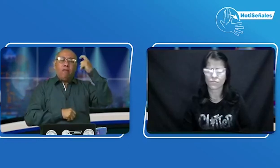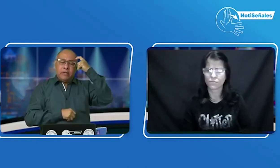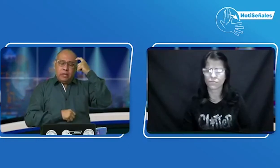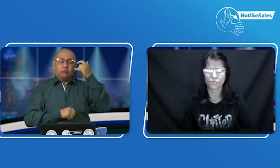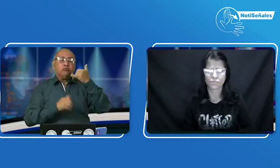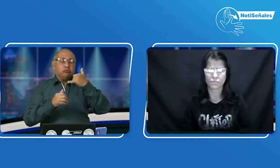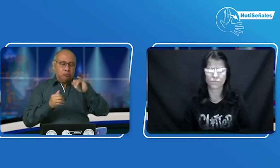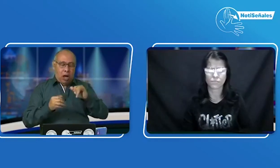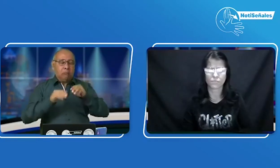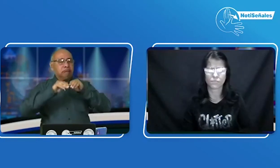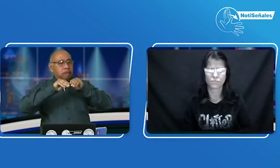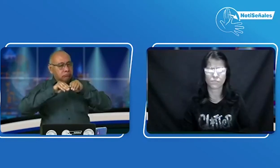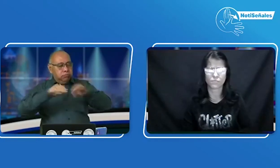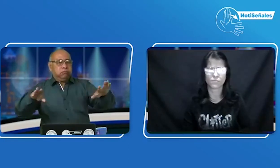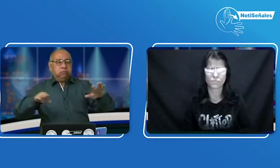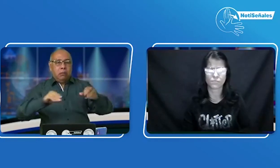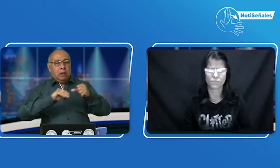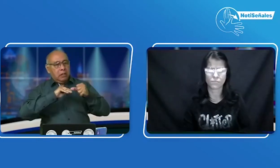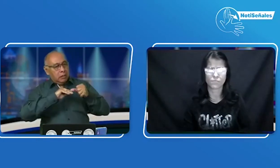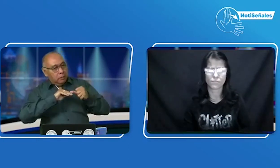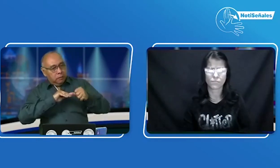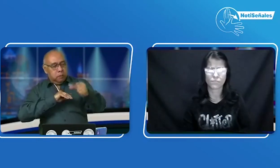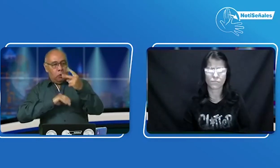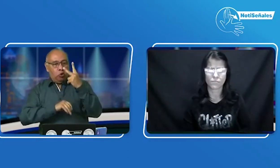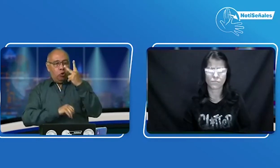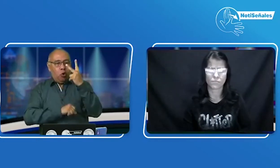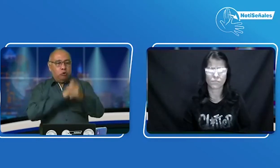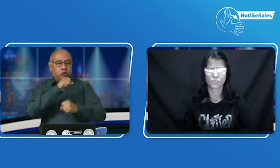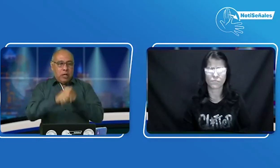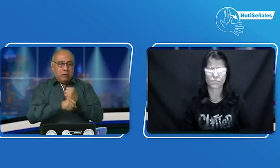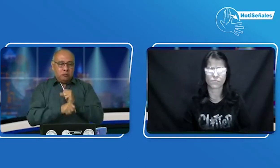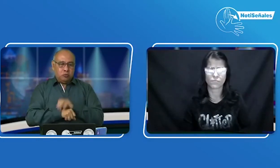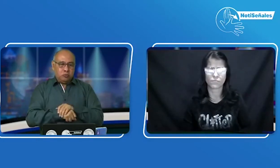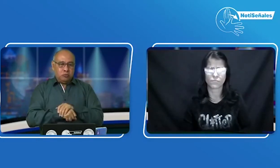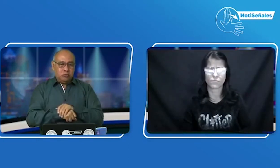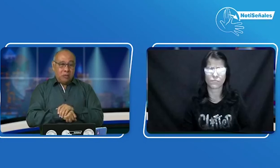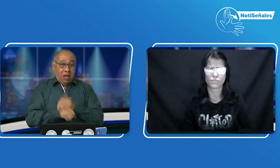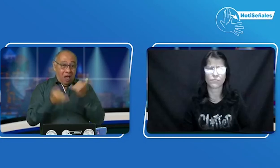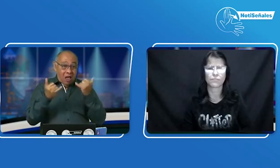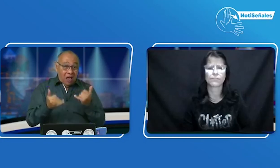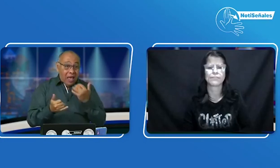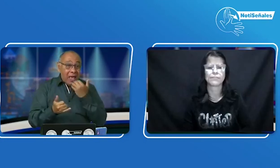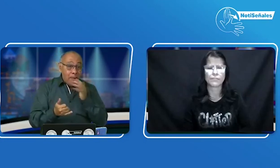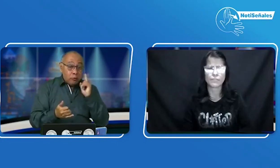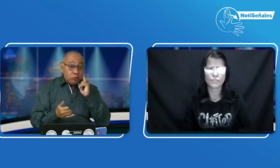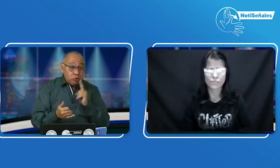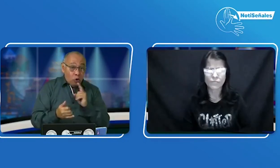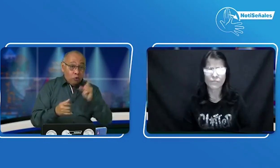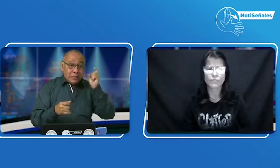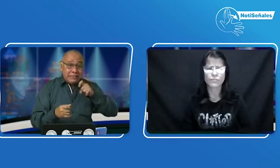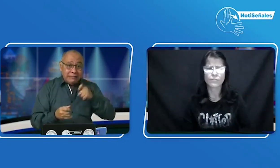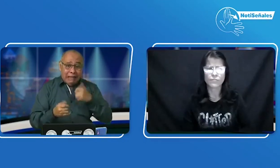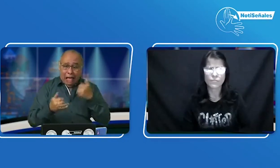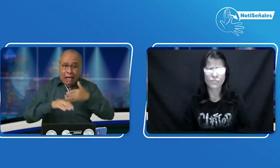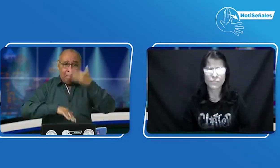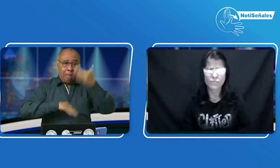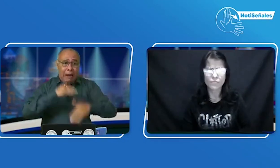solamente con personas sordas sino también con personas oyentes, expidió un decreto que menciona que se